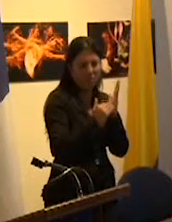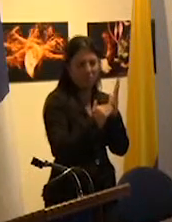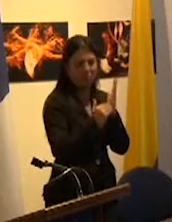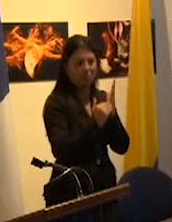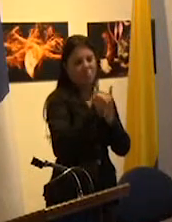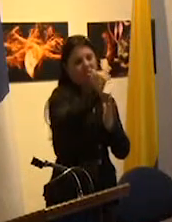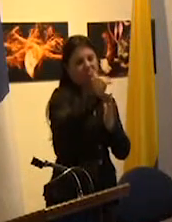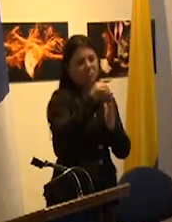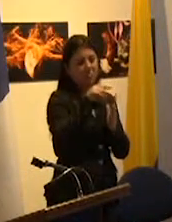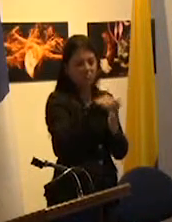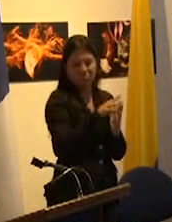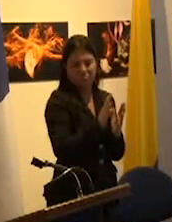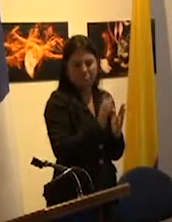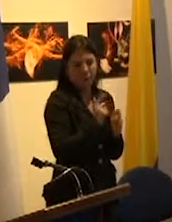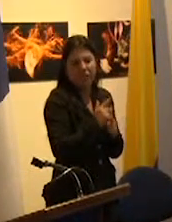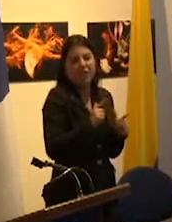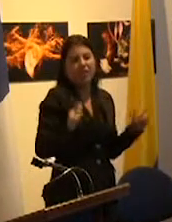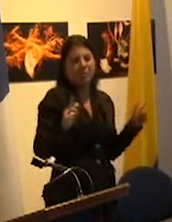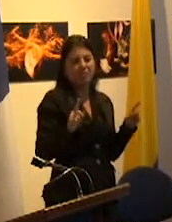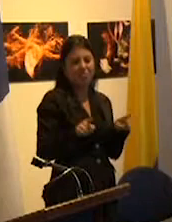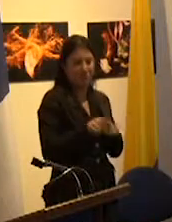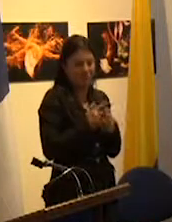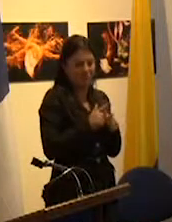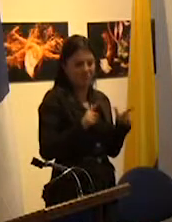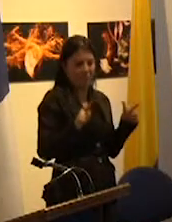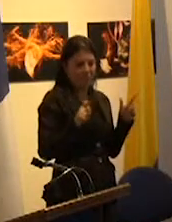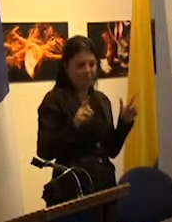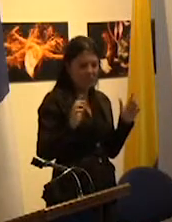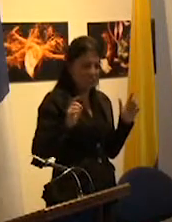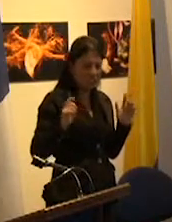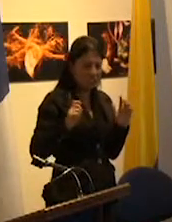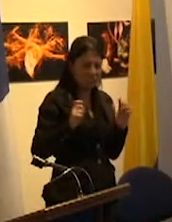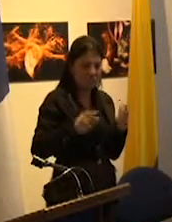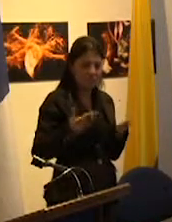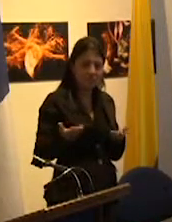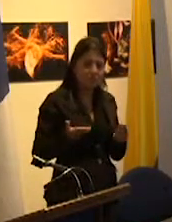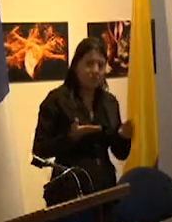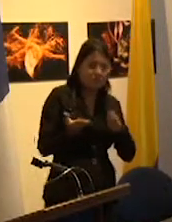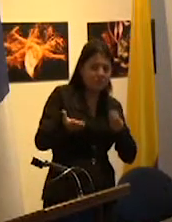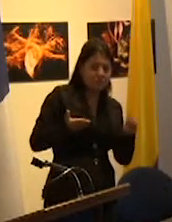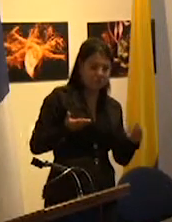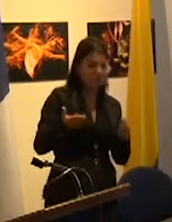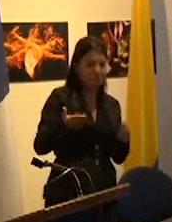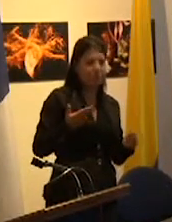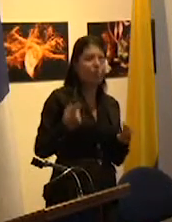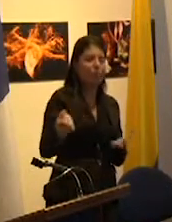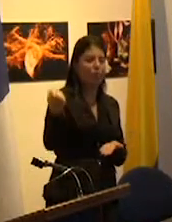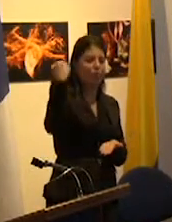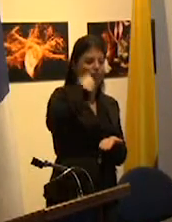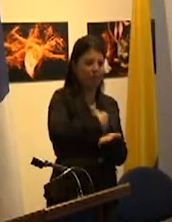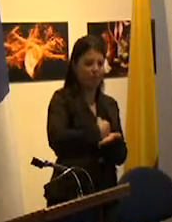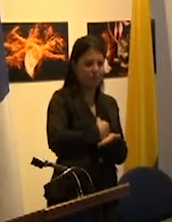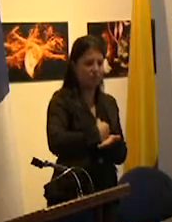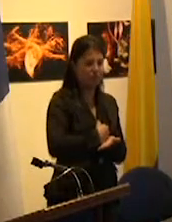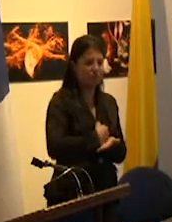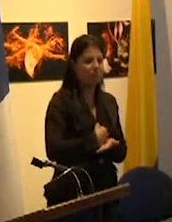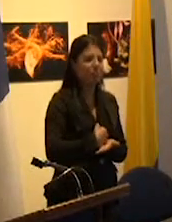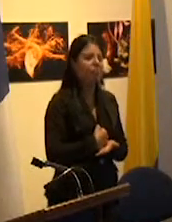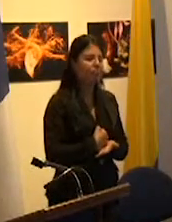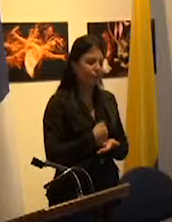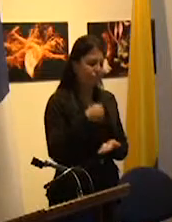altas quedó librada y liberada de la reciprocidad y la obligación